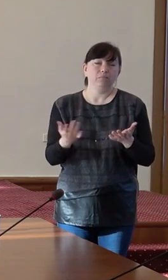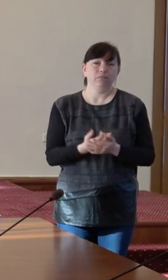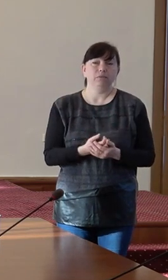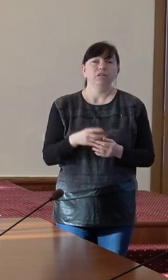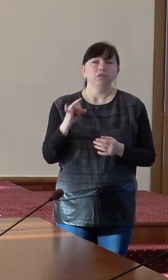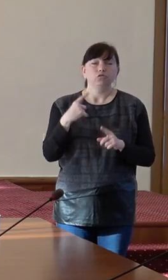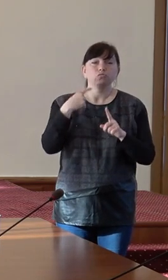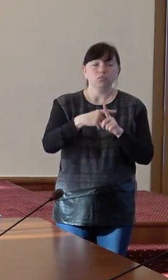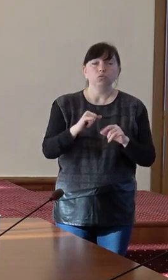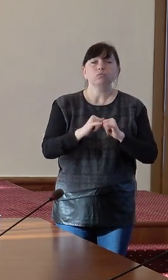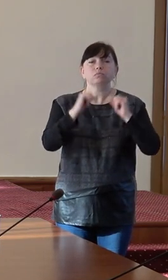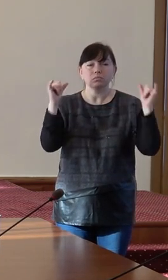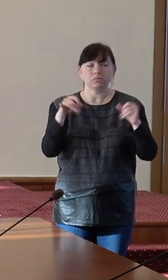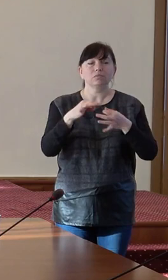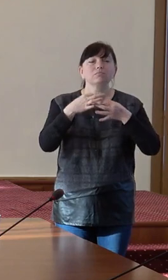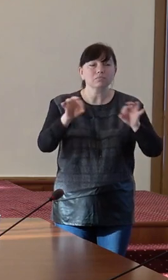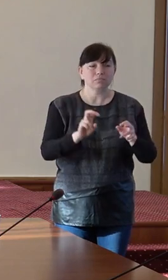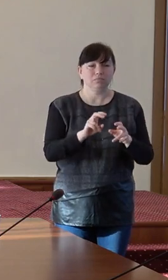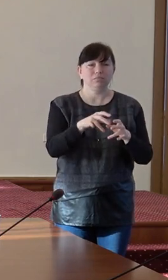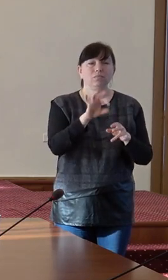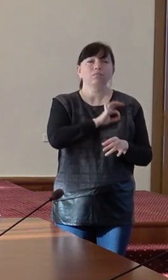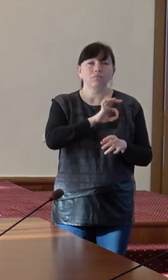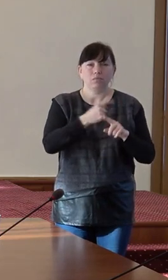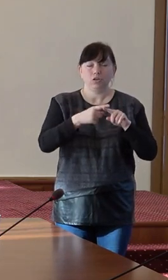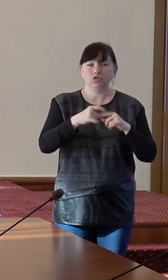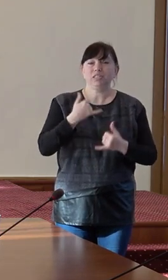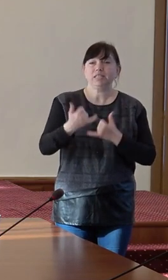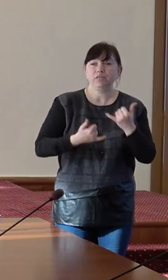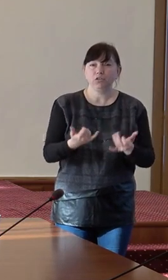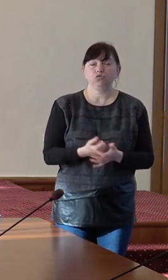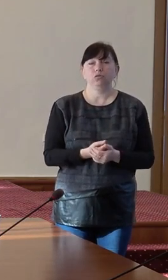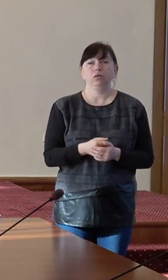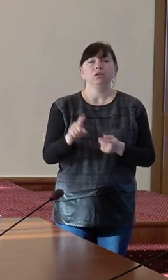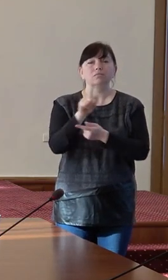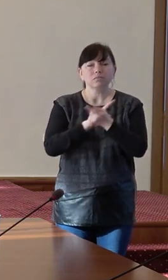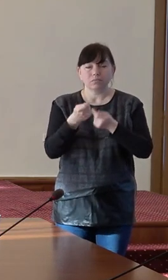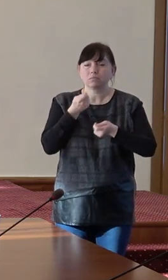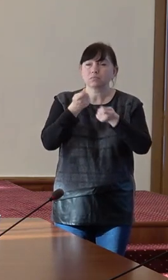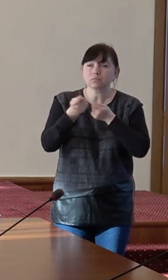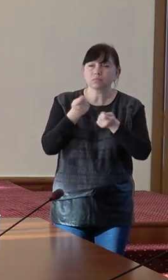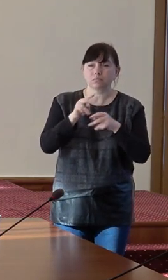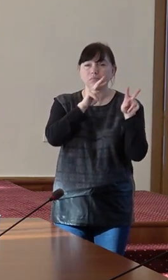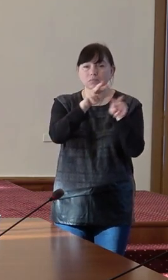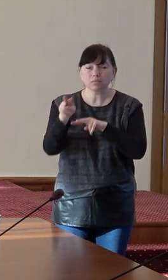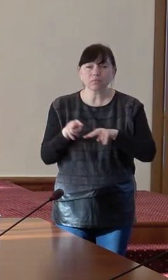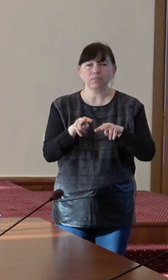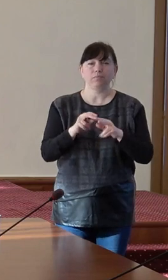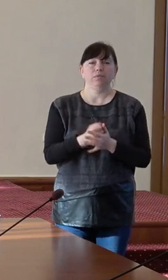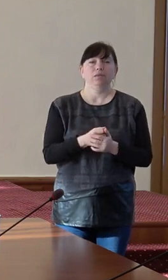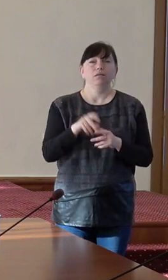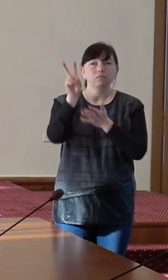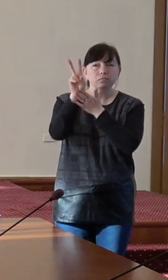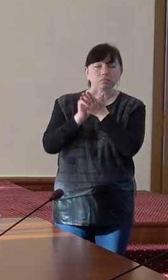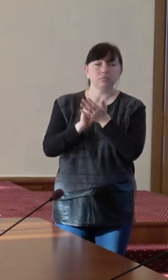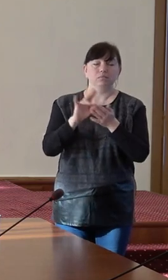creșterei accesului la servicii sociale schimbarea managementului elaborarea